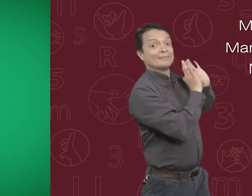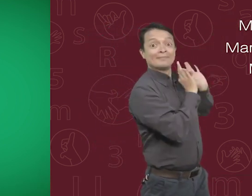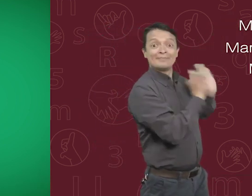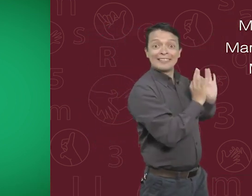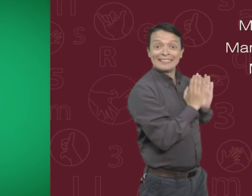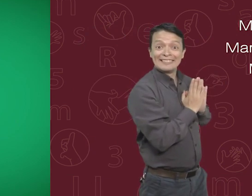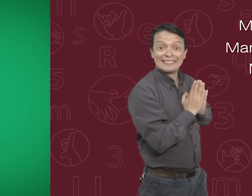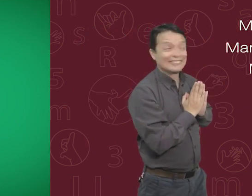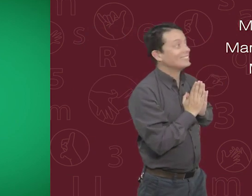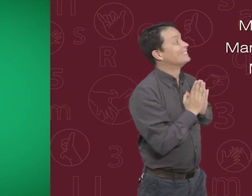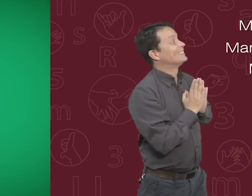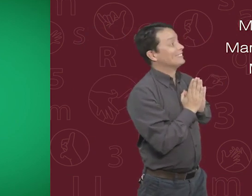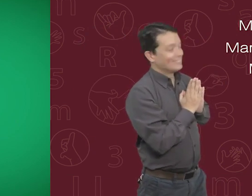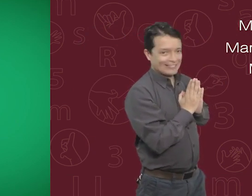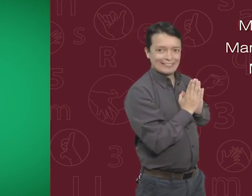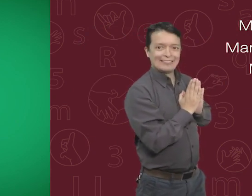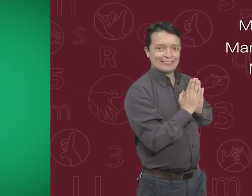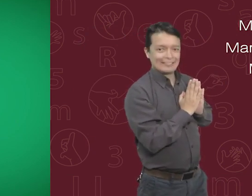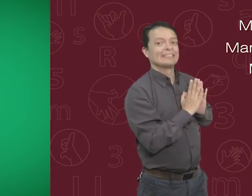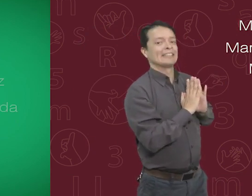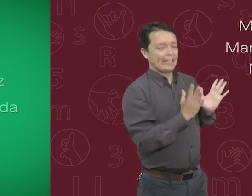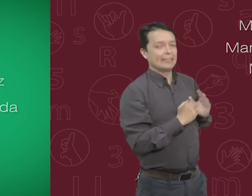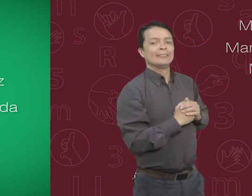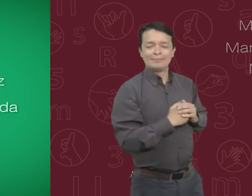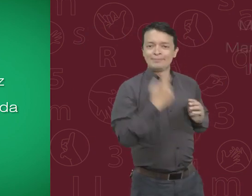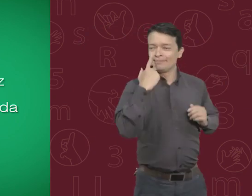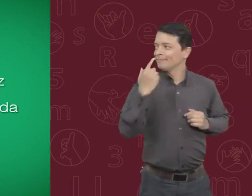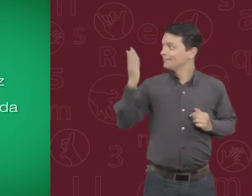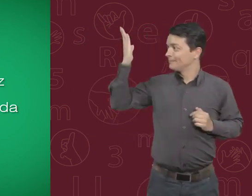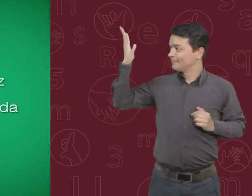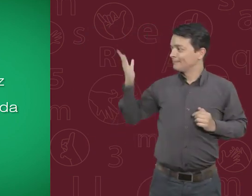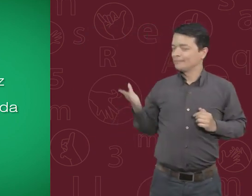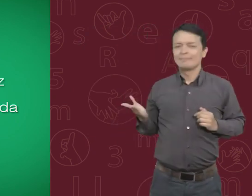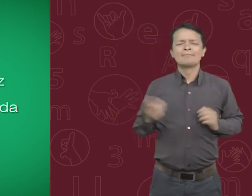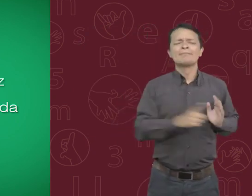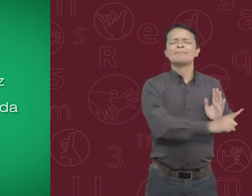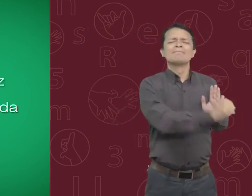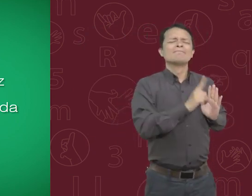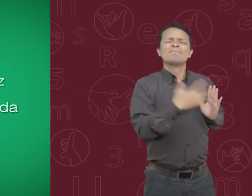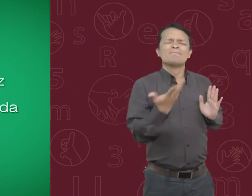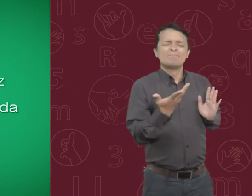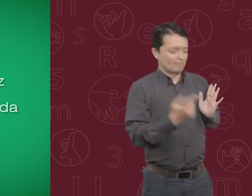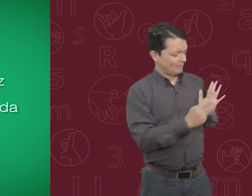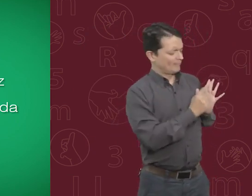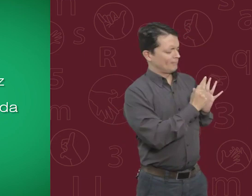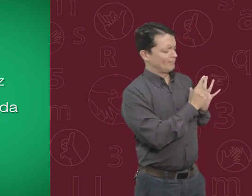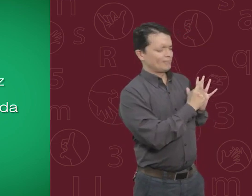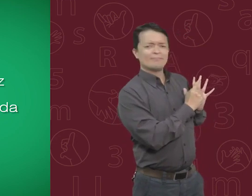Bien. Ya tenemos los estudiantes organizados. ¿Quién seguiría entonces?